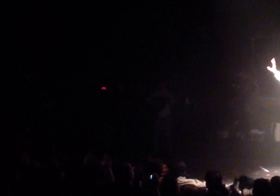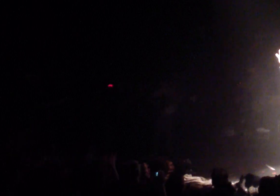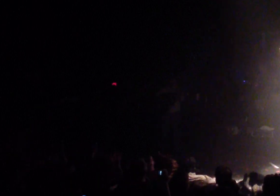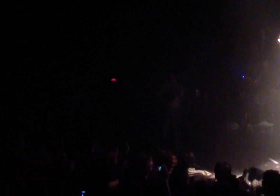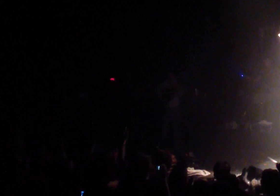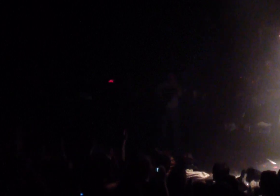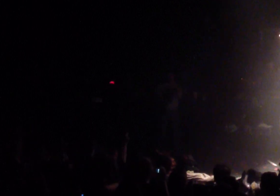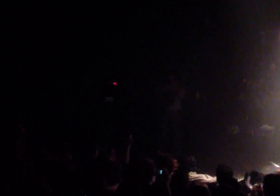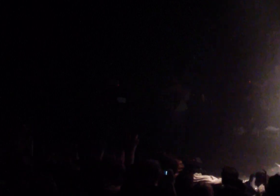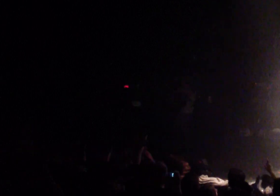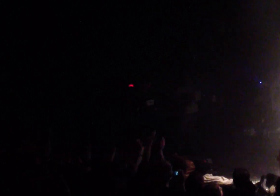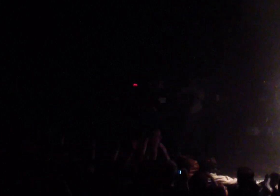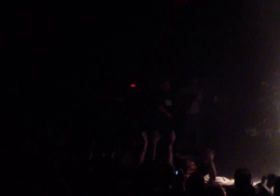les indignes de la balle, on les a prédit comme ça.